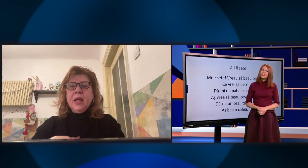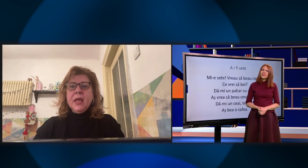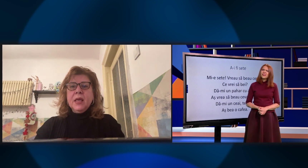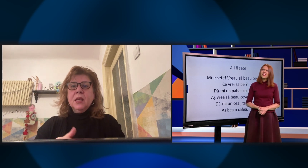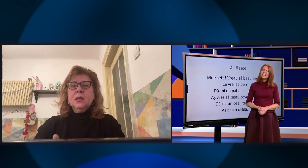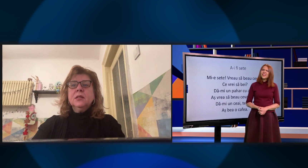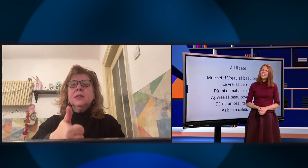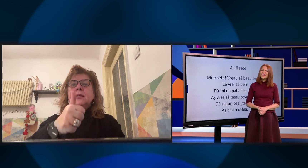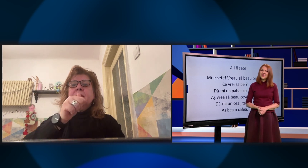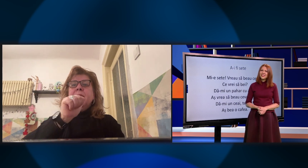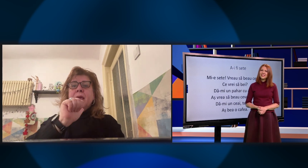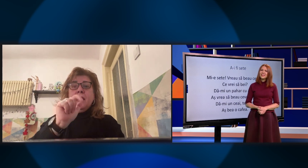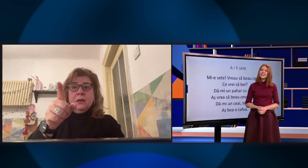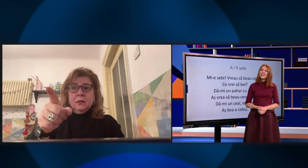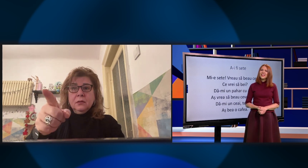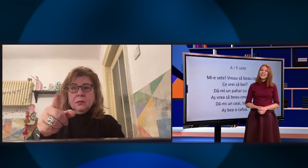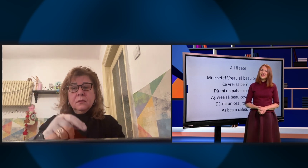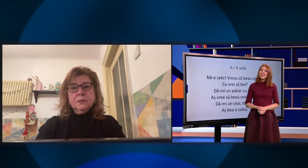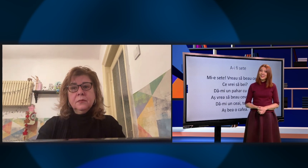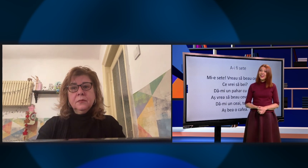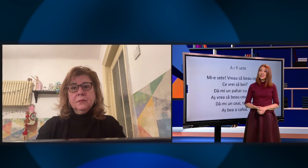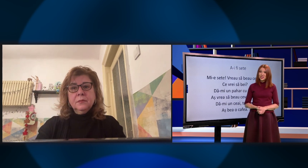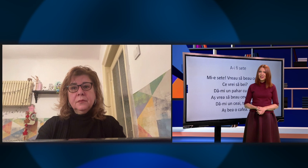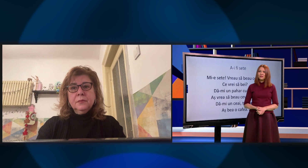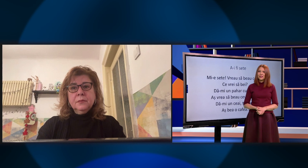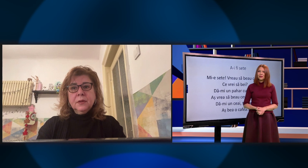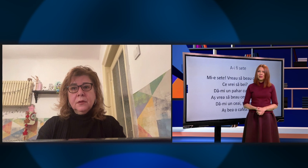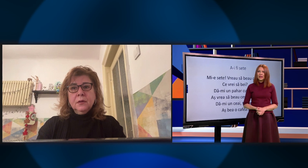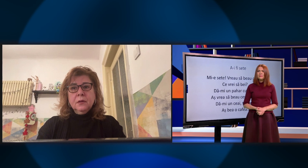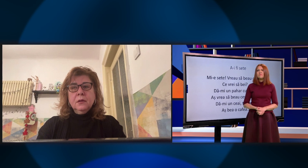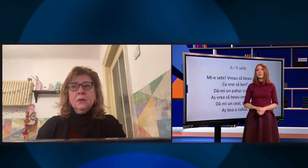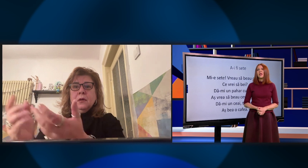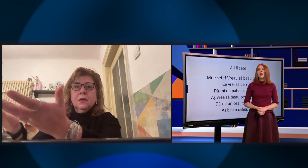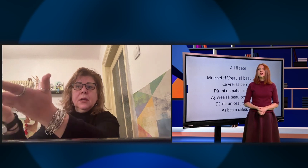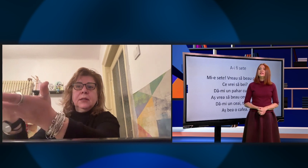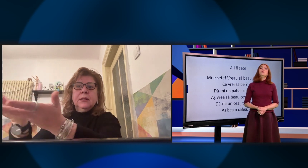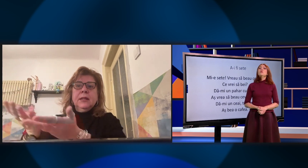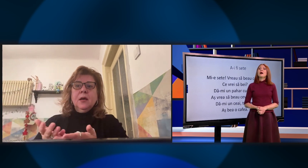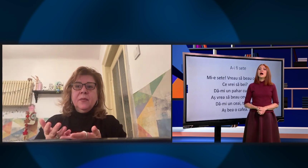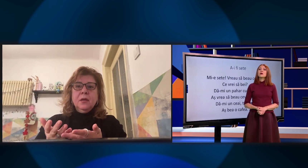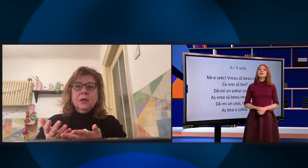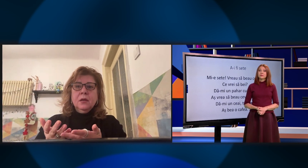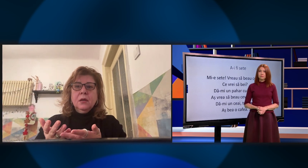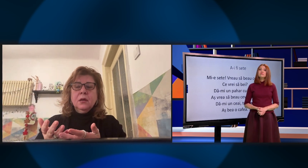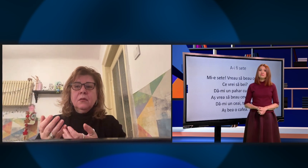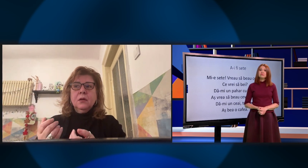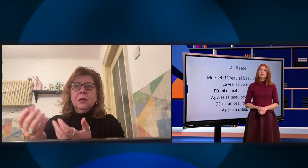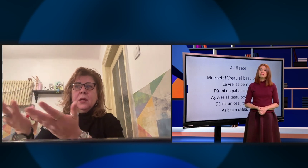Ce vrei să bei? Așa. Foarte bine. Dă-mi un pahar.